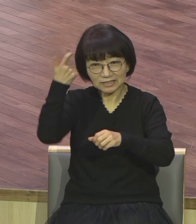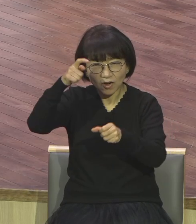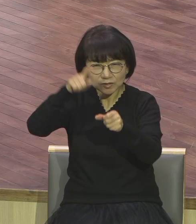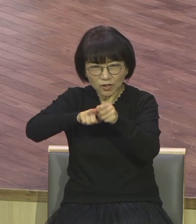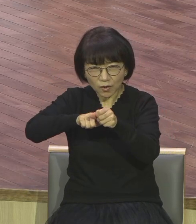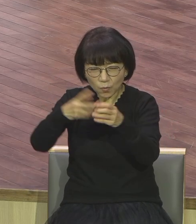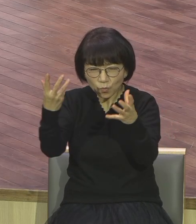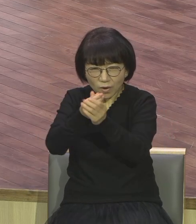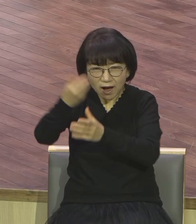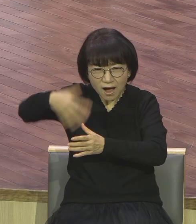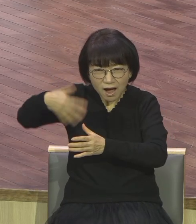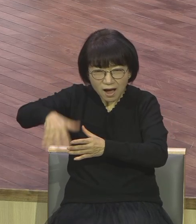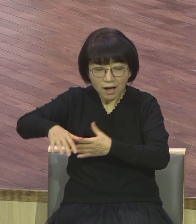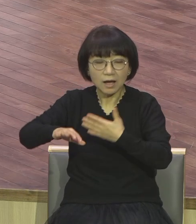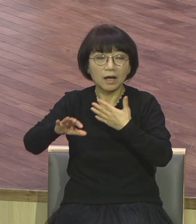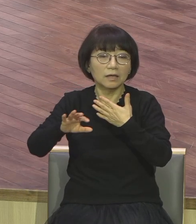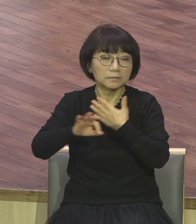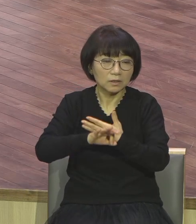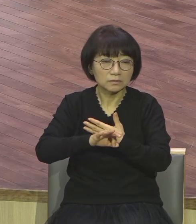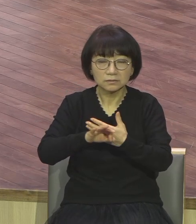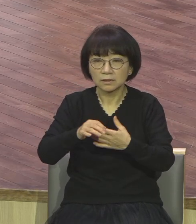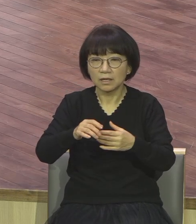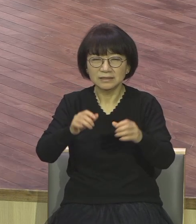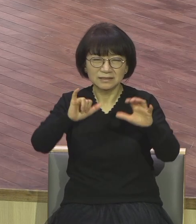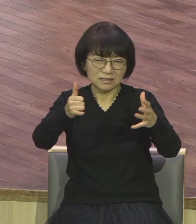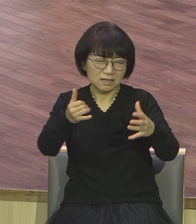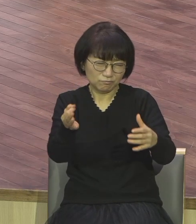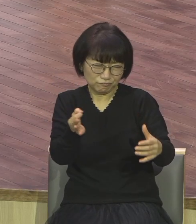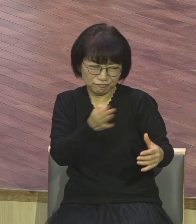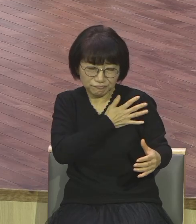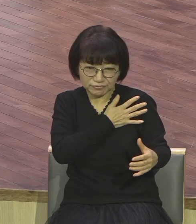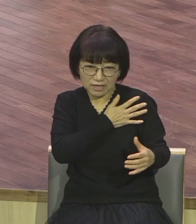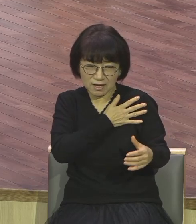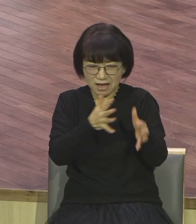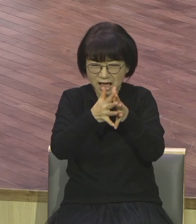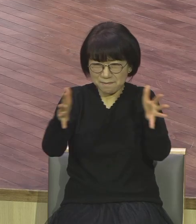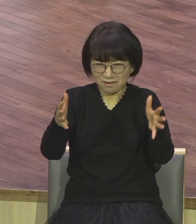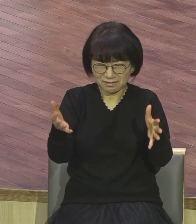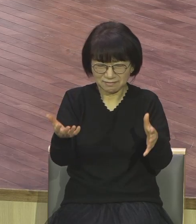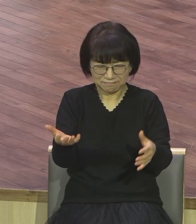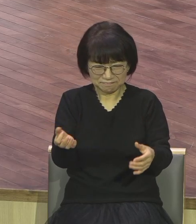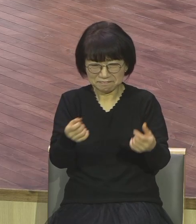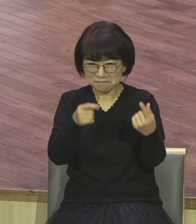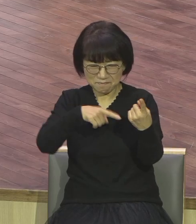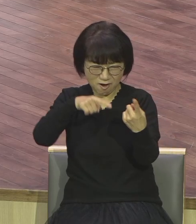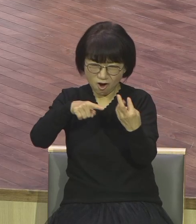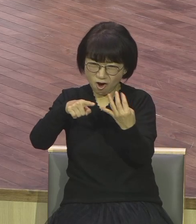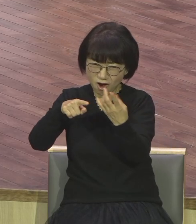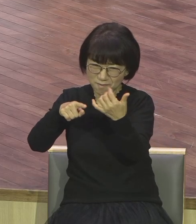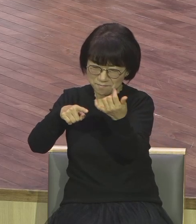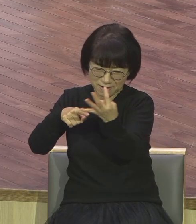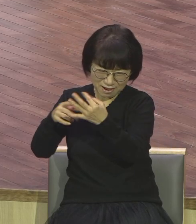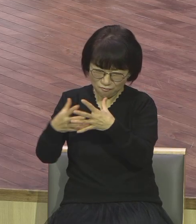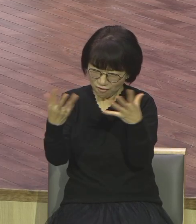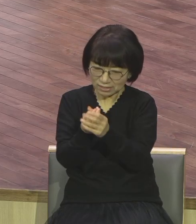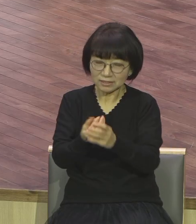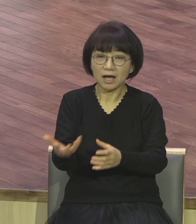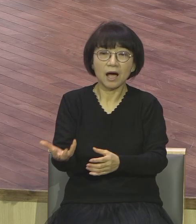아시겠어요 영적 존재이기 때문에 하나는 그렇게 만들었어요 삼단체에서 명상이라는 것을 통해가지고 요즘